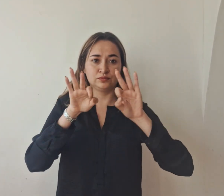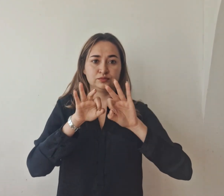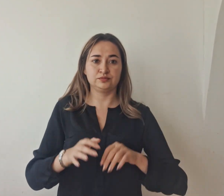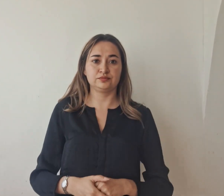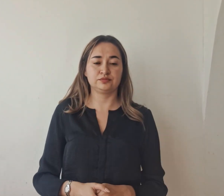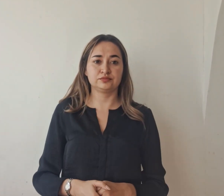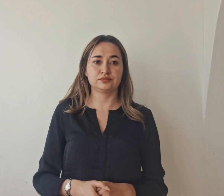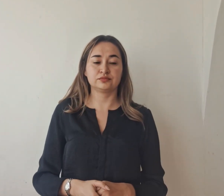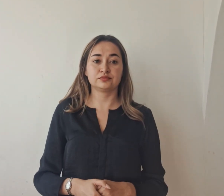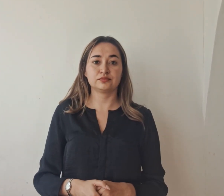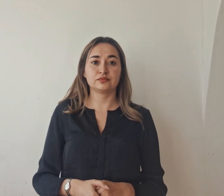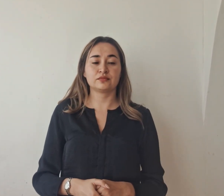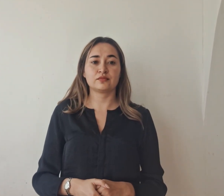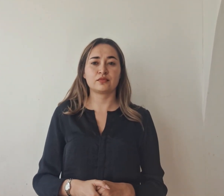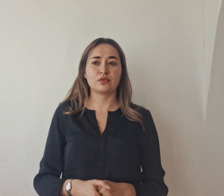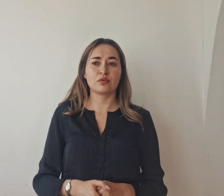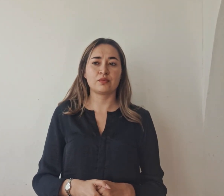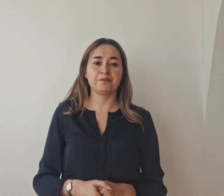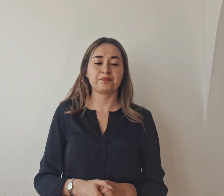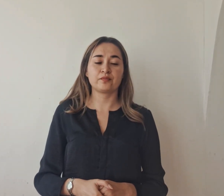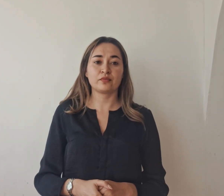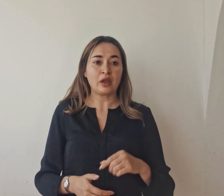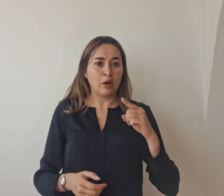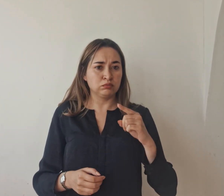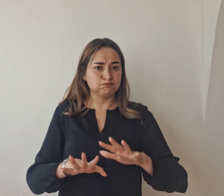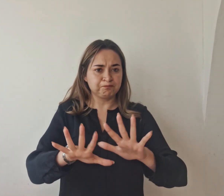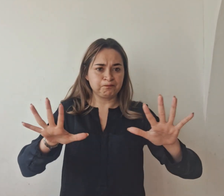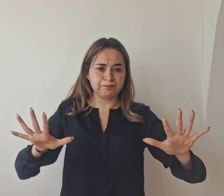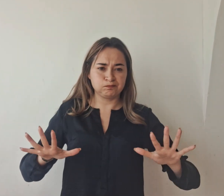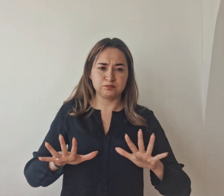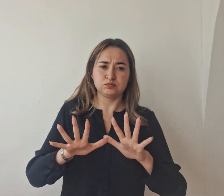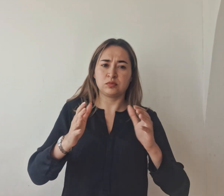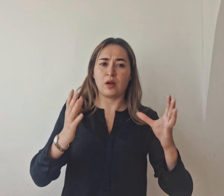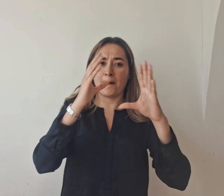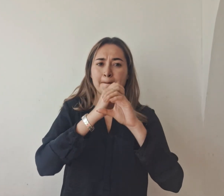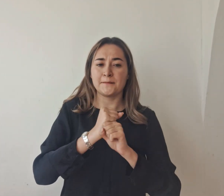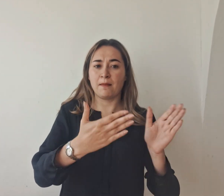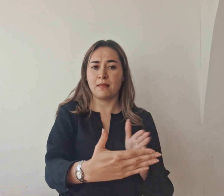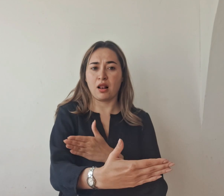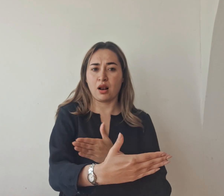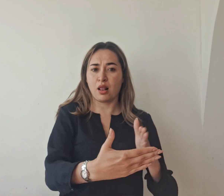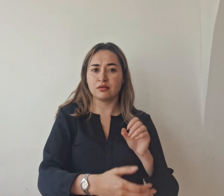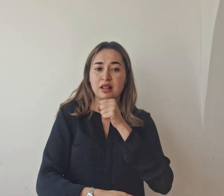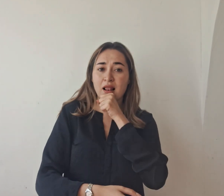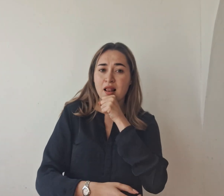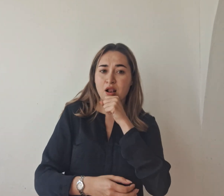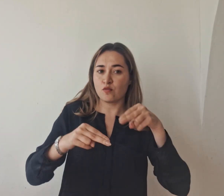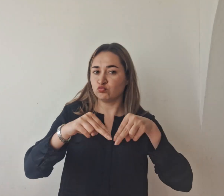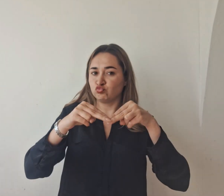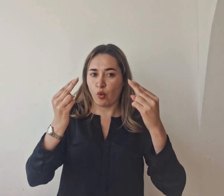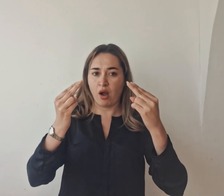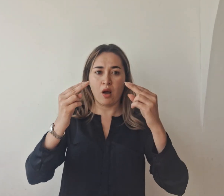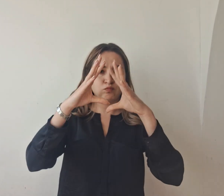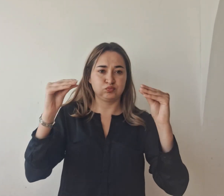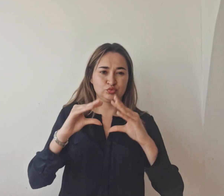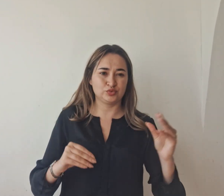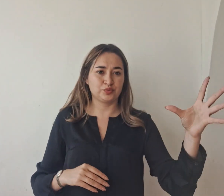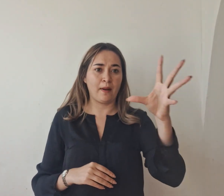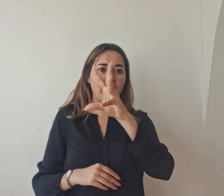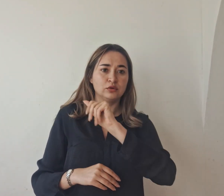Uno de los momentos más emotivos de la noche fue el musical, Tunja, una Navidad para todos, presentado por más de